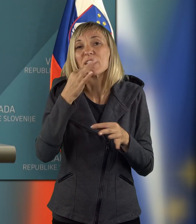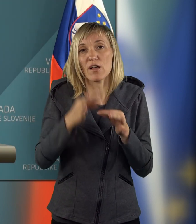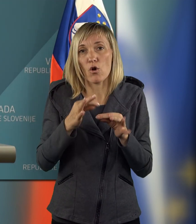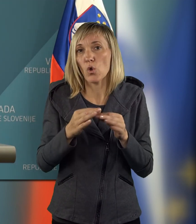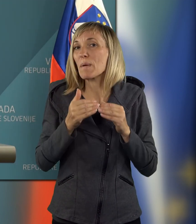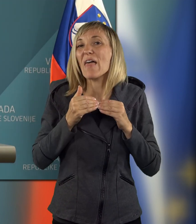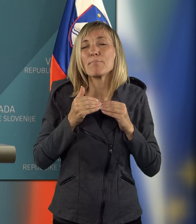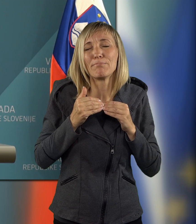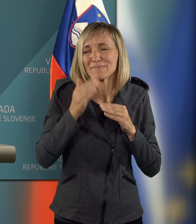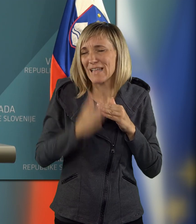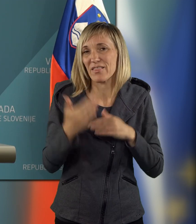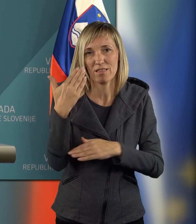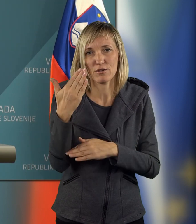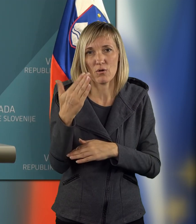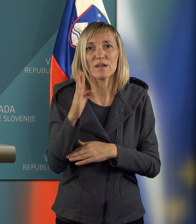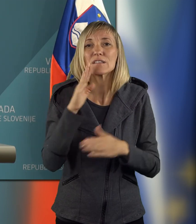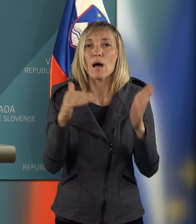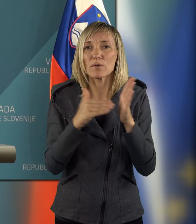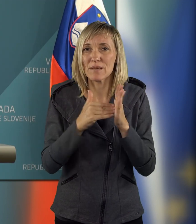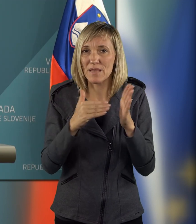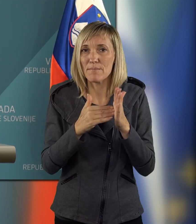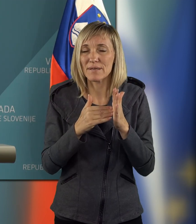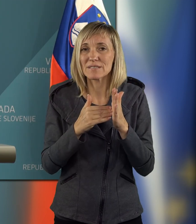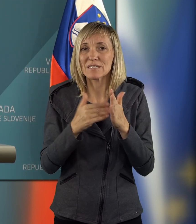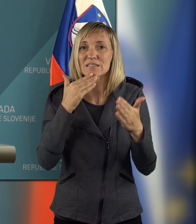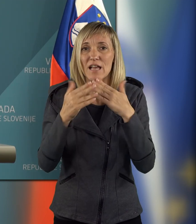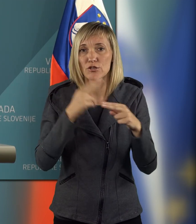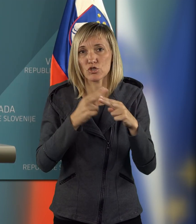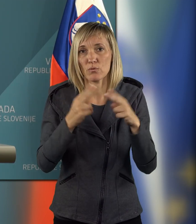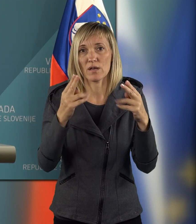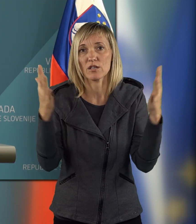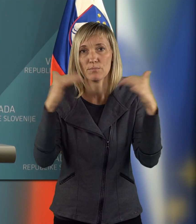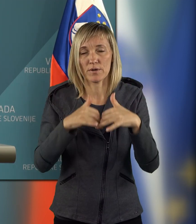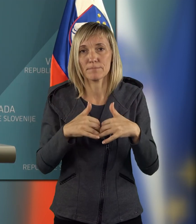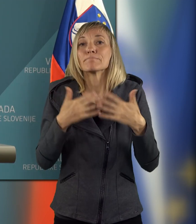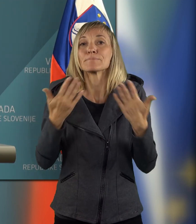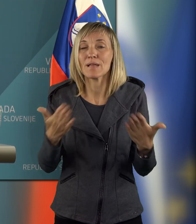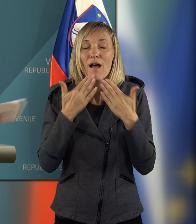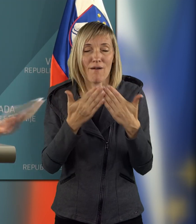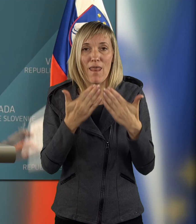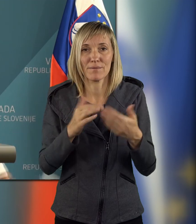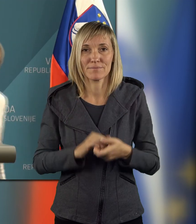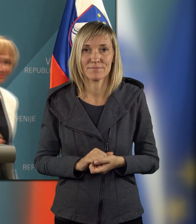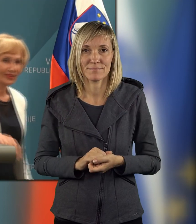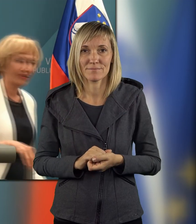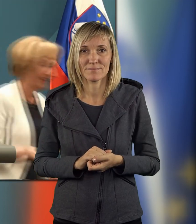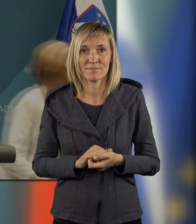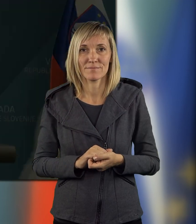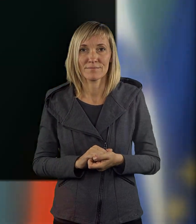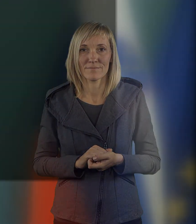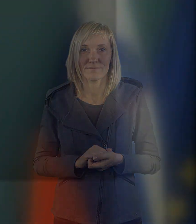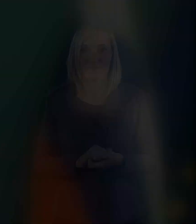zrtega tudi, da bo že na septembrski seji državnega zbora. Tako, hvala lepa, da danes bo